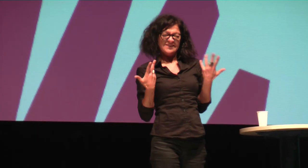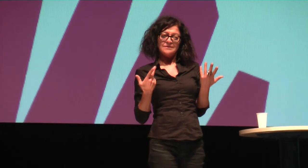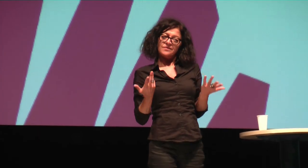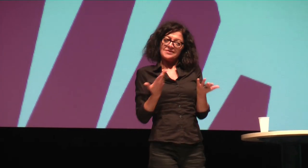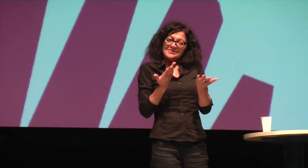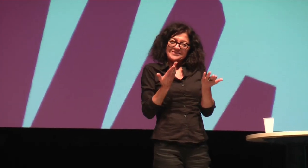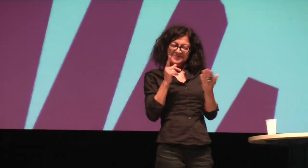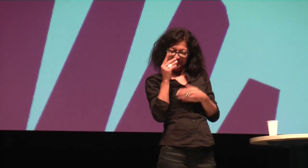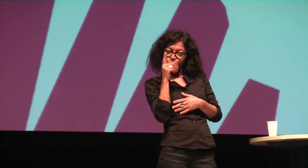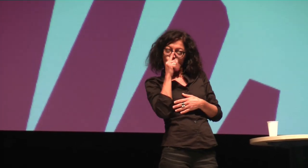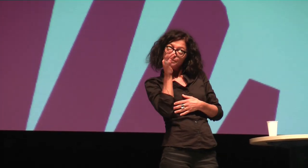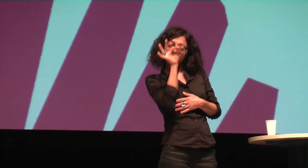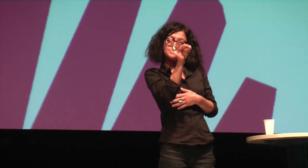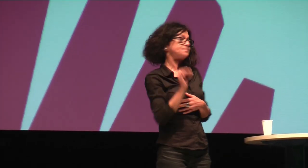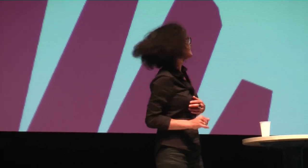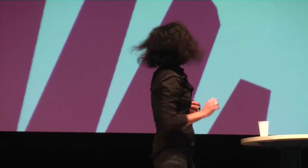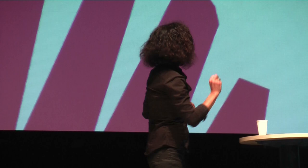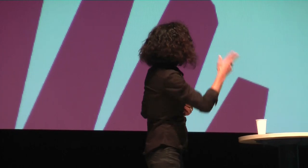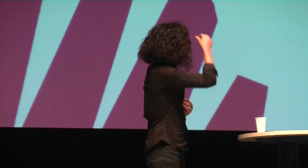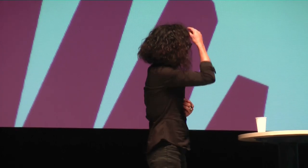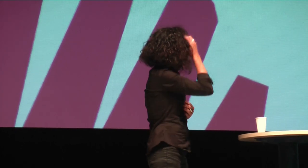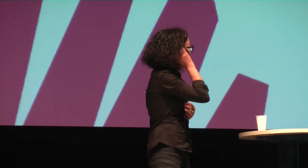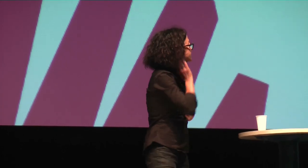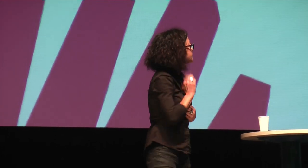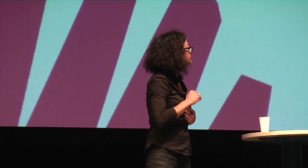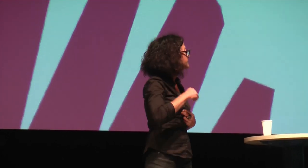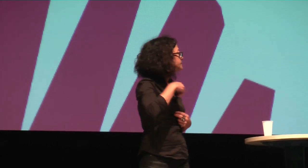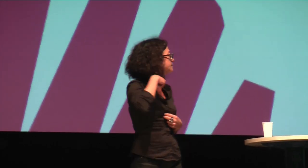Gehörlose Musik gerne mögen. Also, das sind so kleine Beispiele.